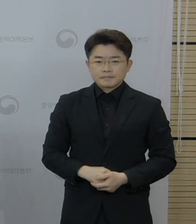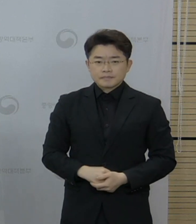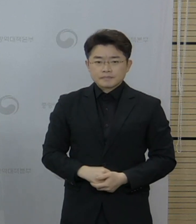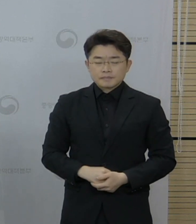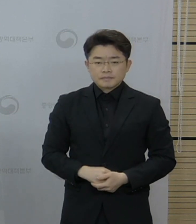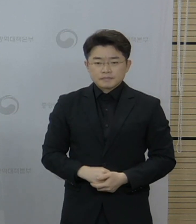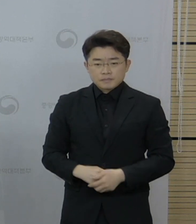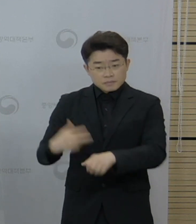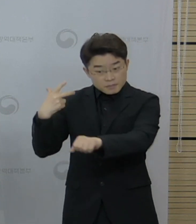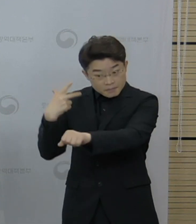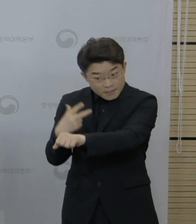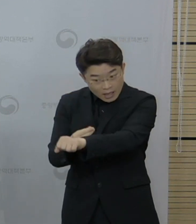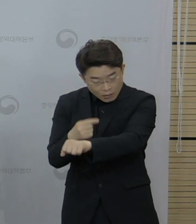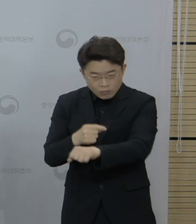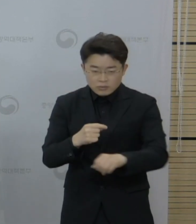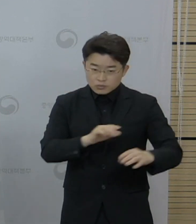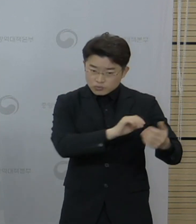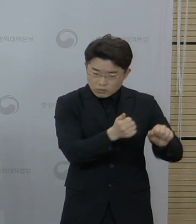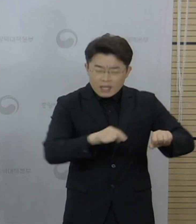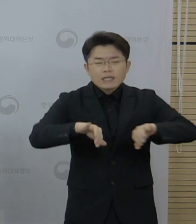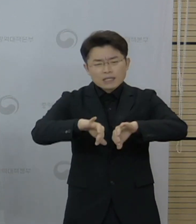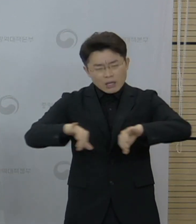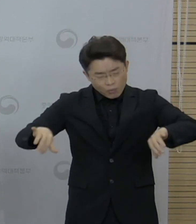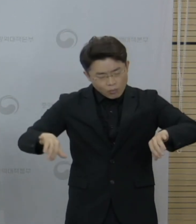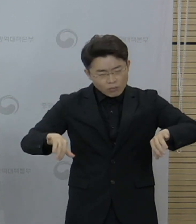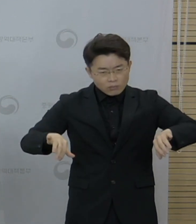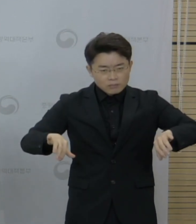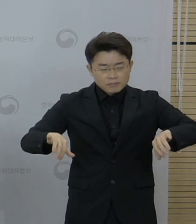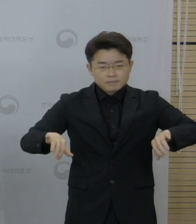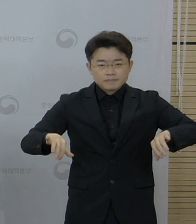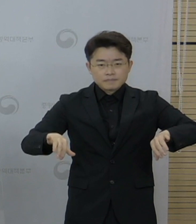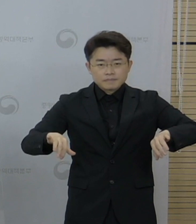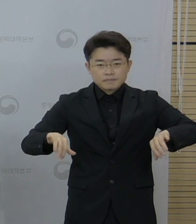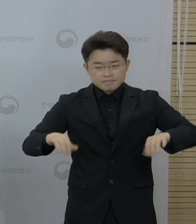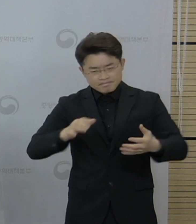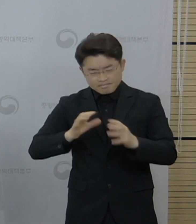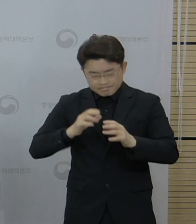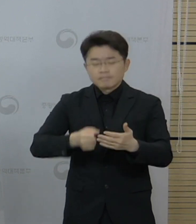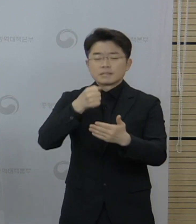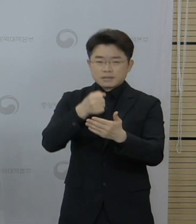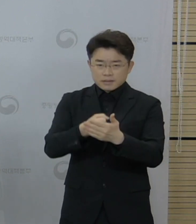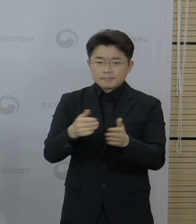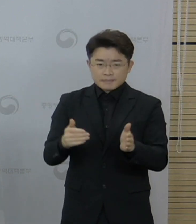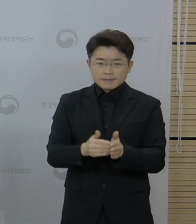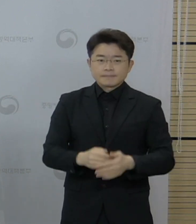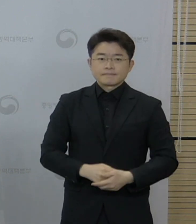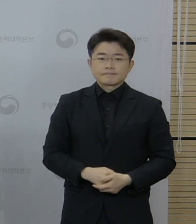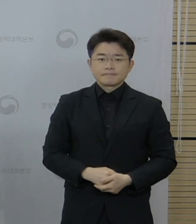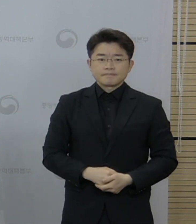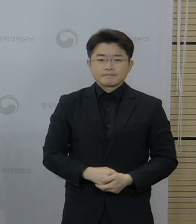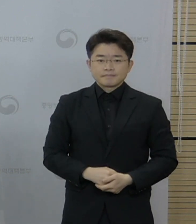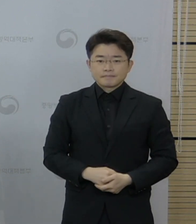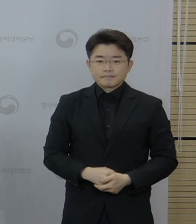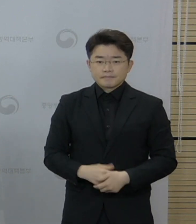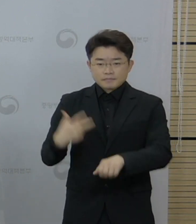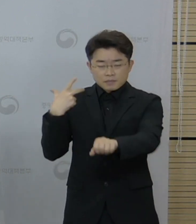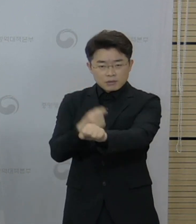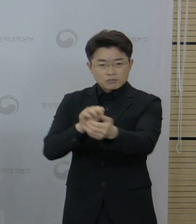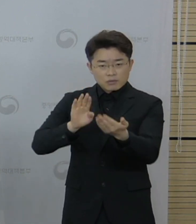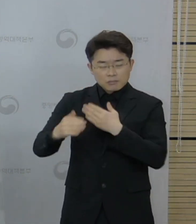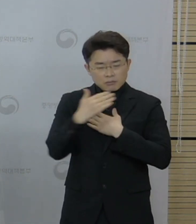가능성이 더 높고 백신과의 관련성은 낮다고 판단하여 예방접종 후 이상반응과